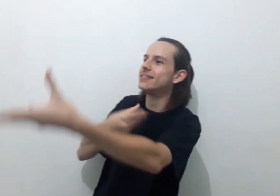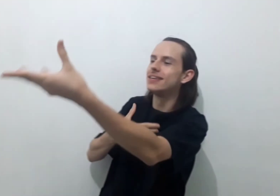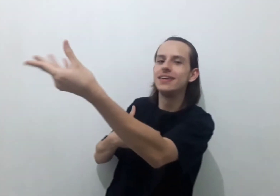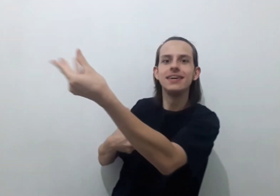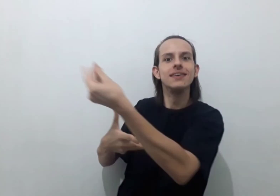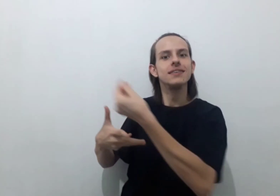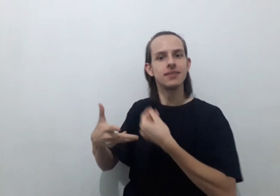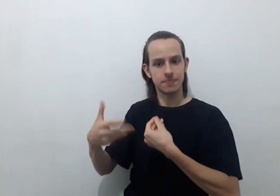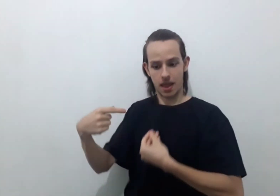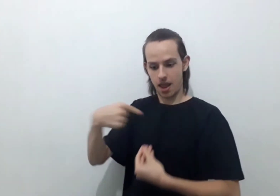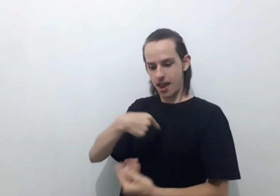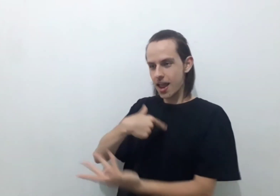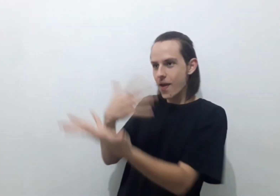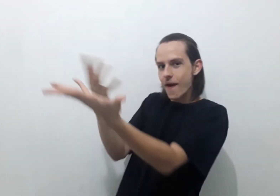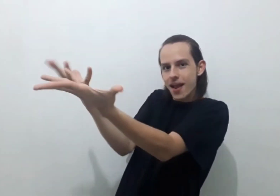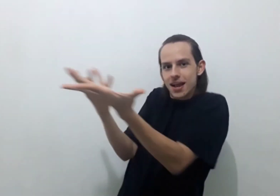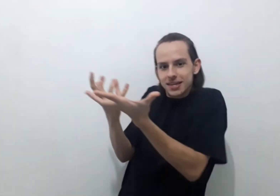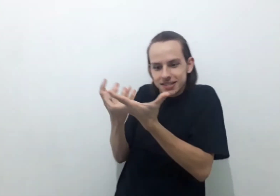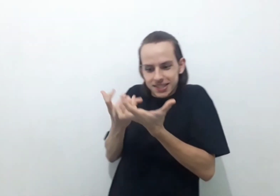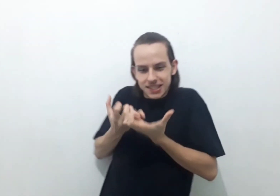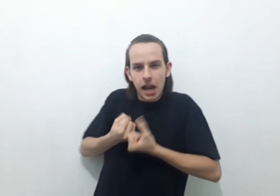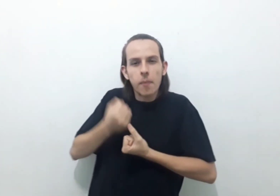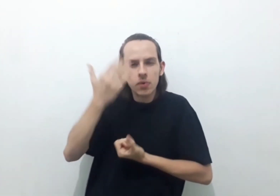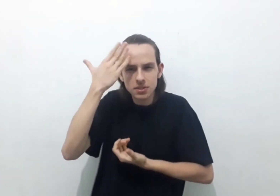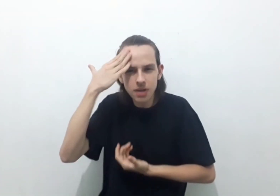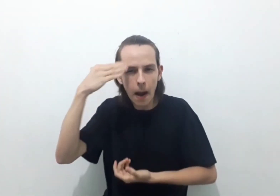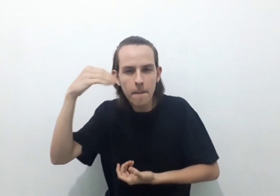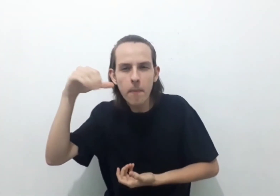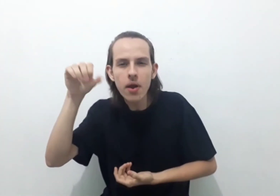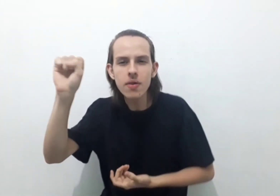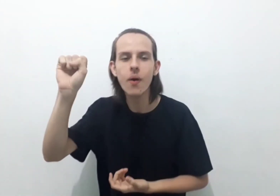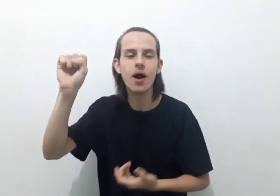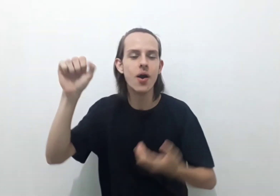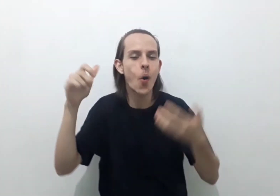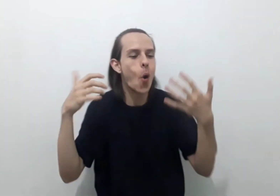Pois uma riqueza incalculável está em suas mãos